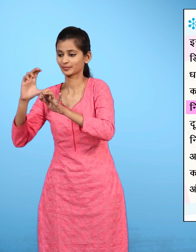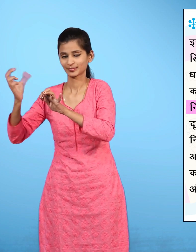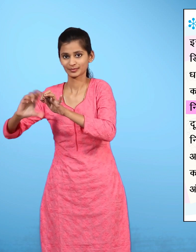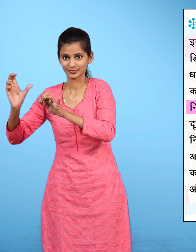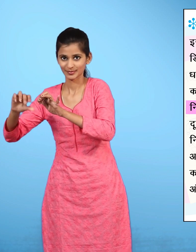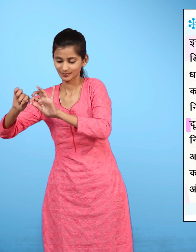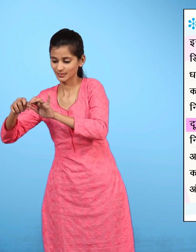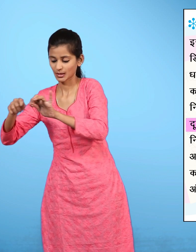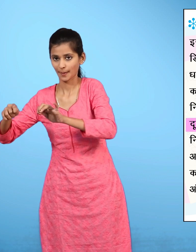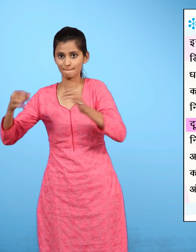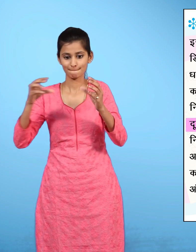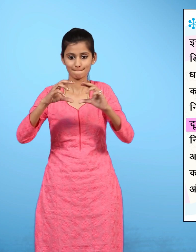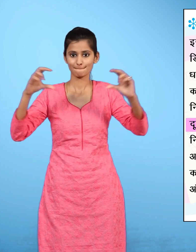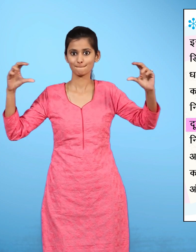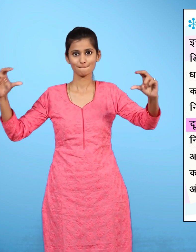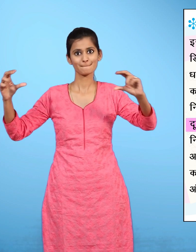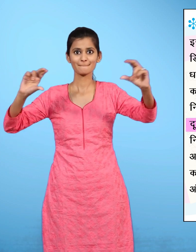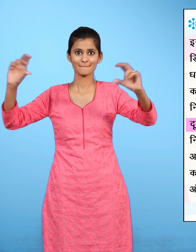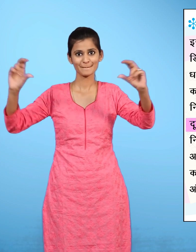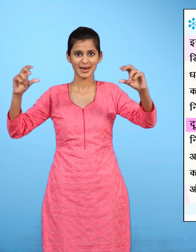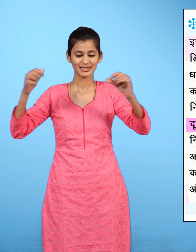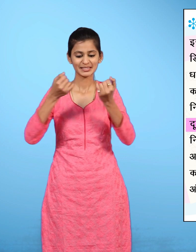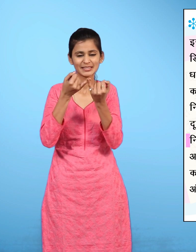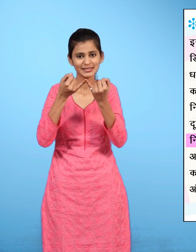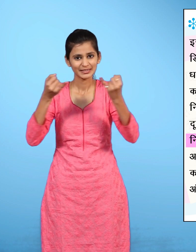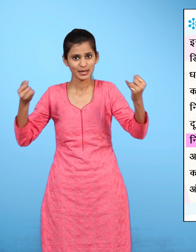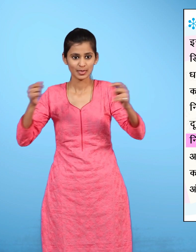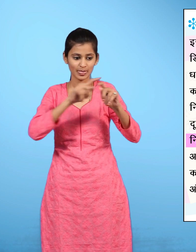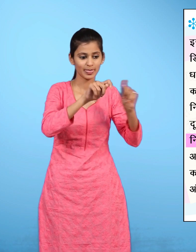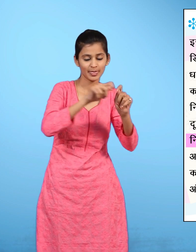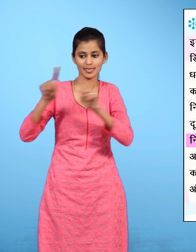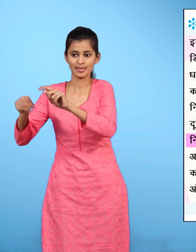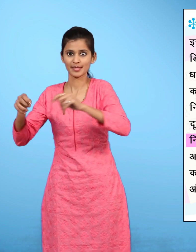धागी का दूसरा सिरा दूसरी डिबि के छेद में से निकाल कर गांठ बांदो